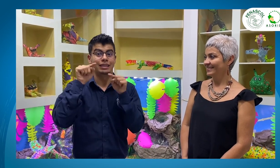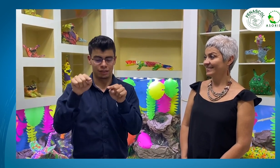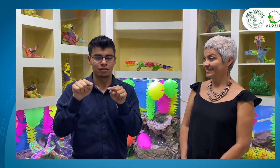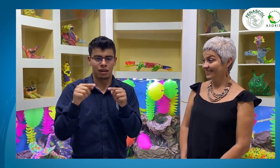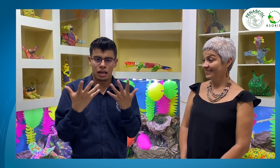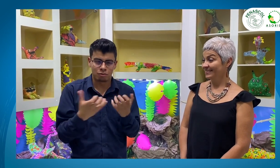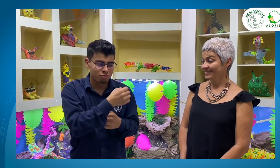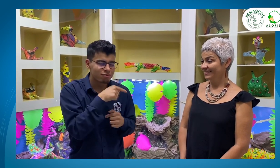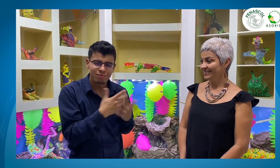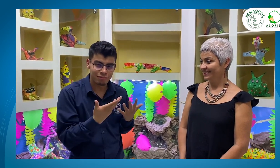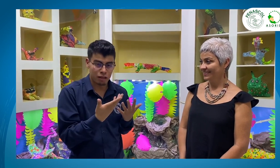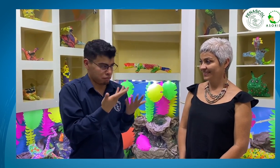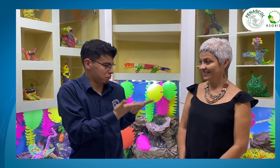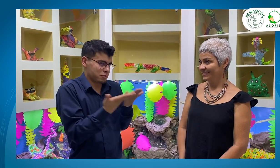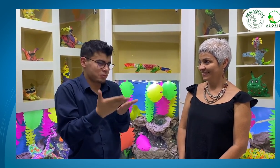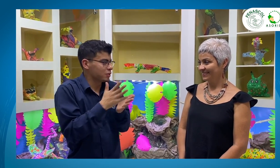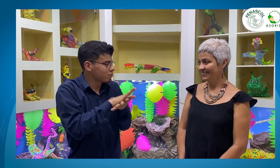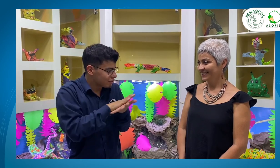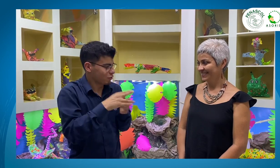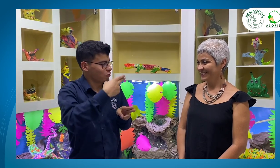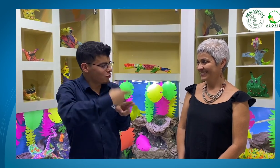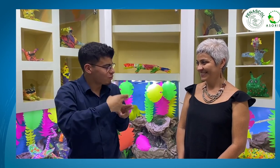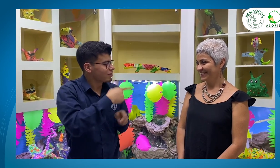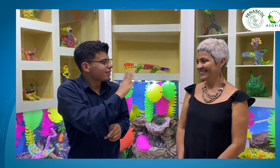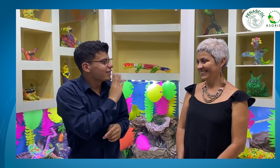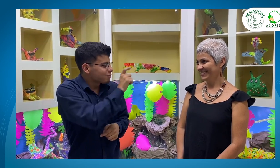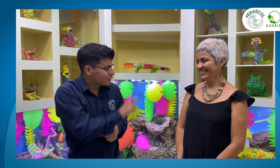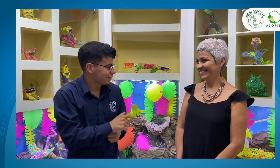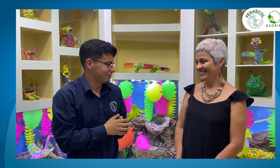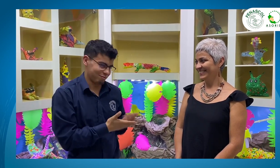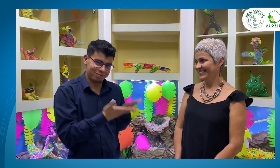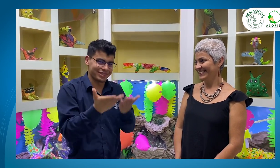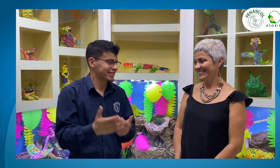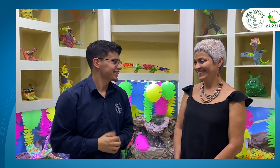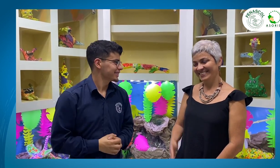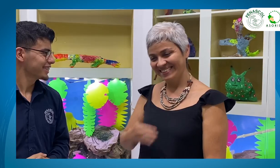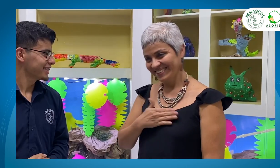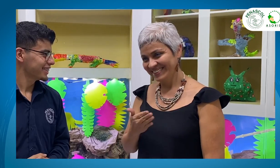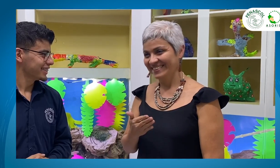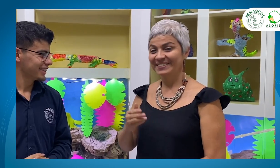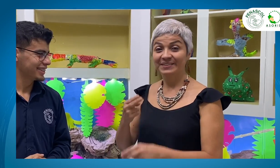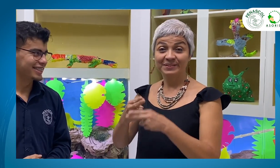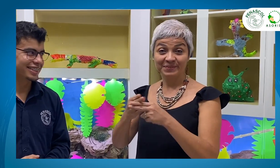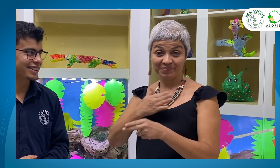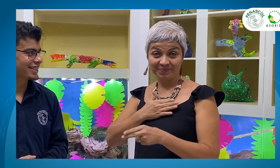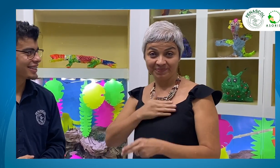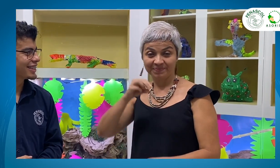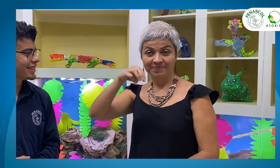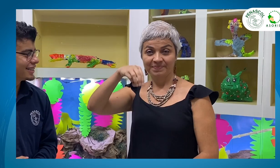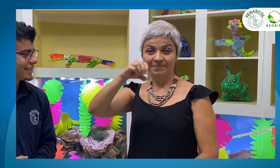Y tenemos una invitada. Por favor, preséntate con tu nombre, seña y quién es usted. Adelante. Un gusto. Mi nombre es